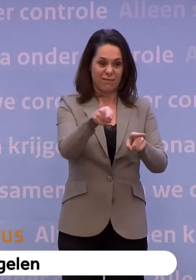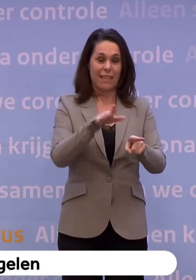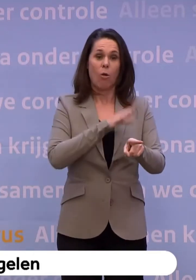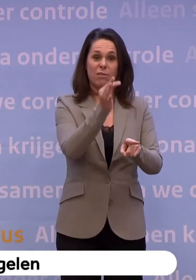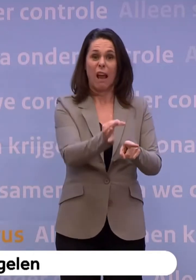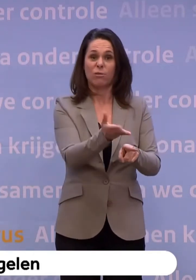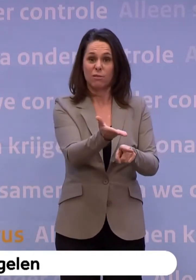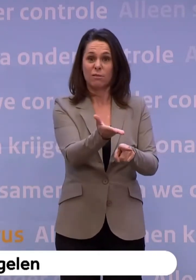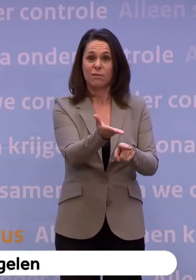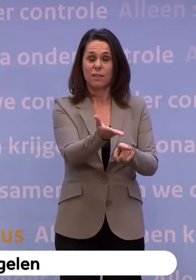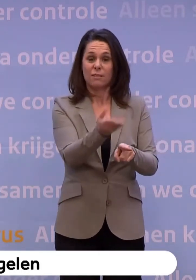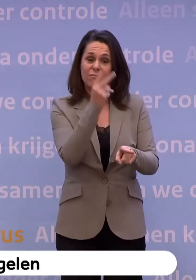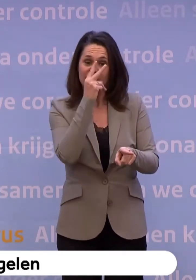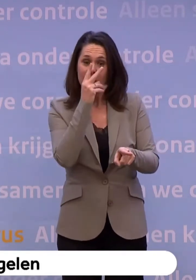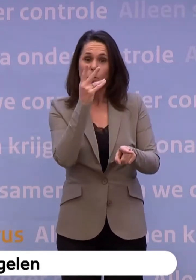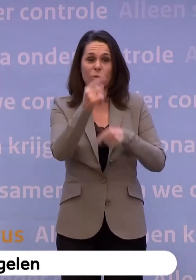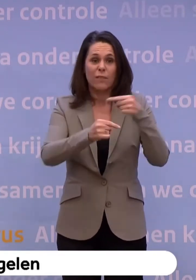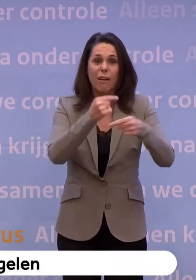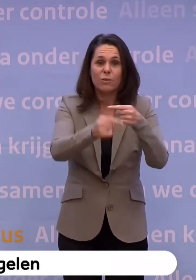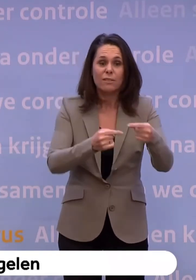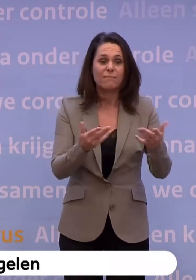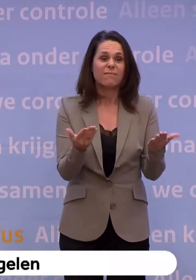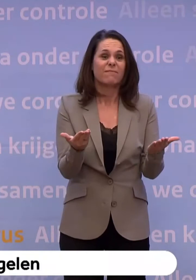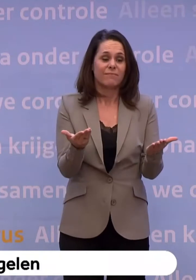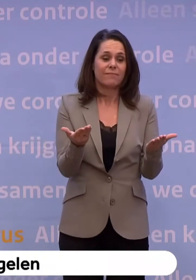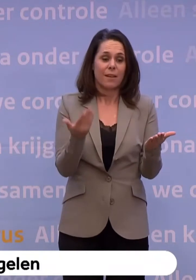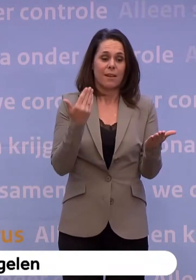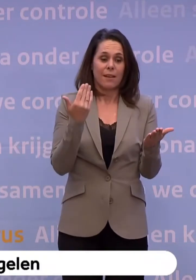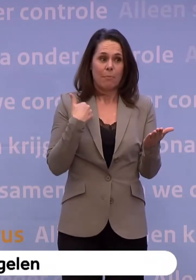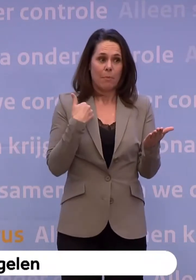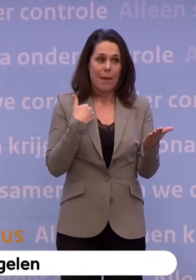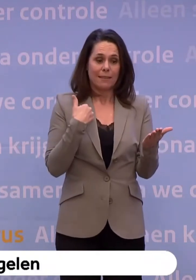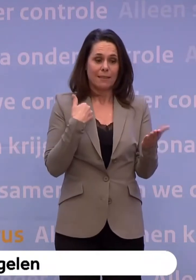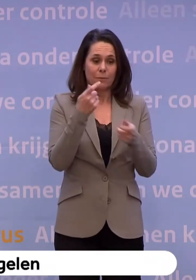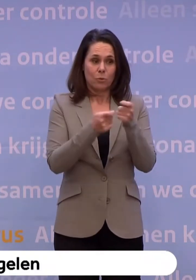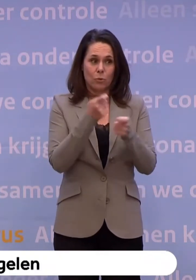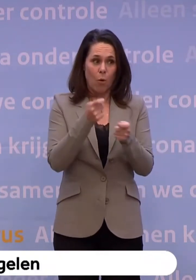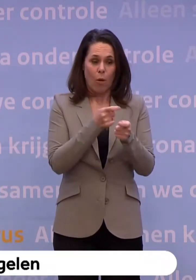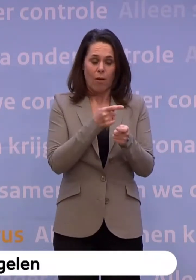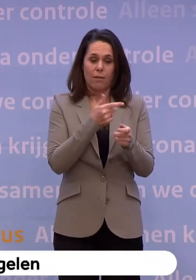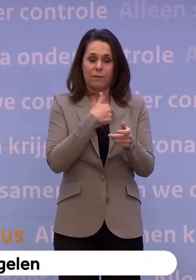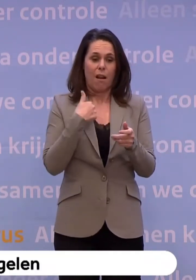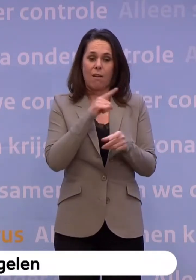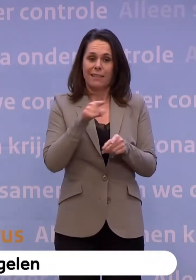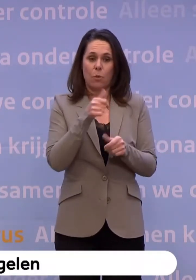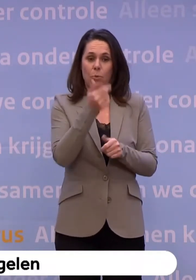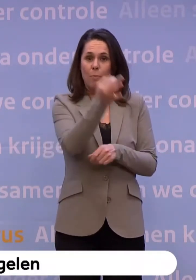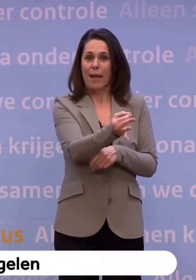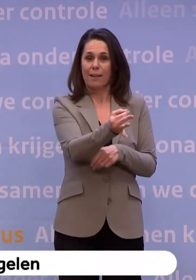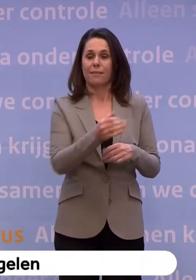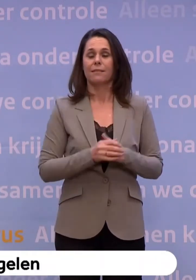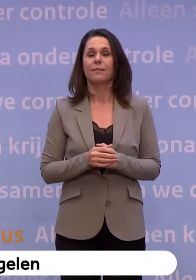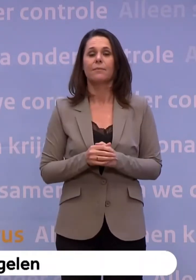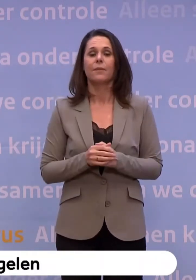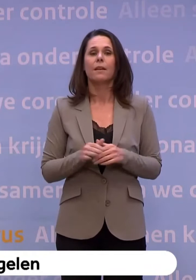blijven... ...om verder te kijken hoe het zich ontwikkelt... ...dan heb je de mensen in de zorg te lang niet op die vitale plekken. En voor het leden van het